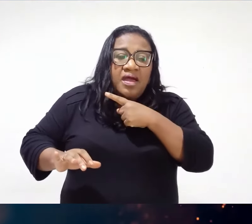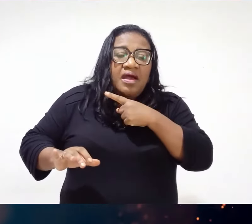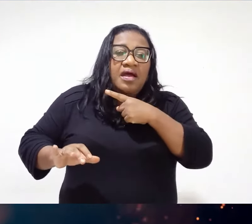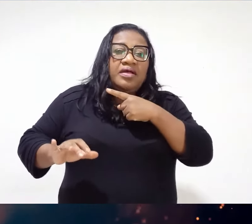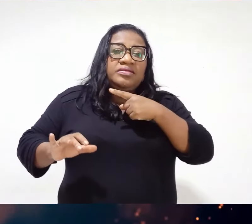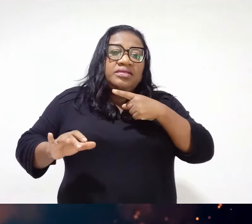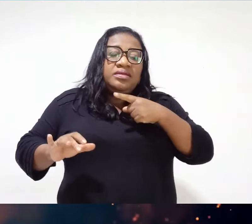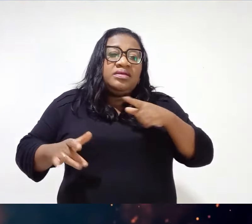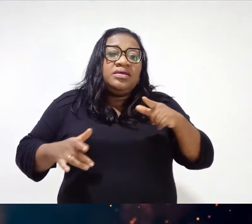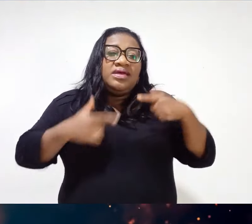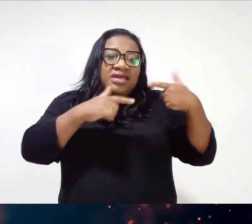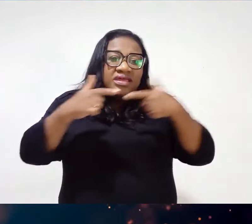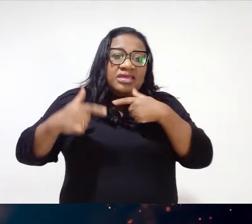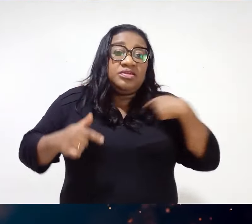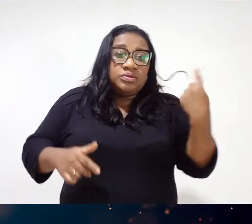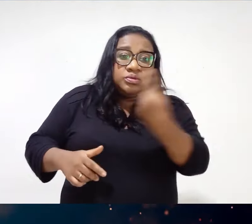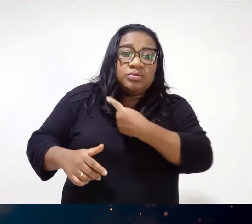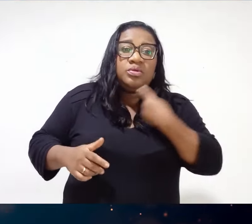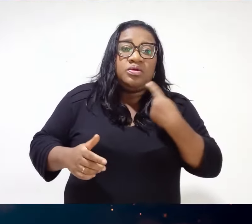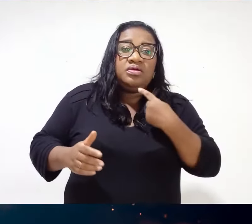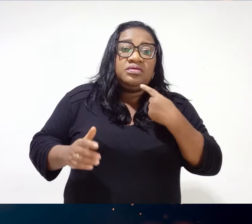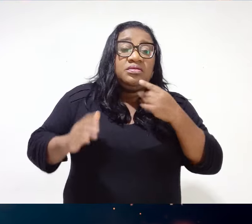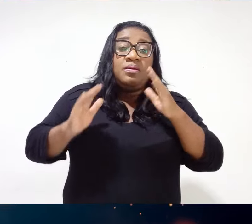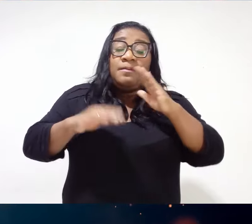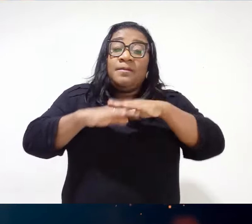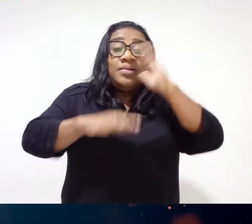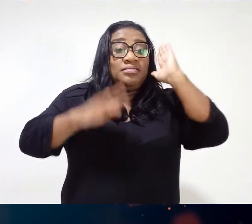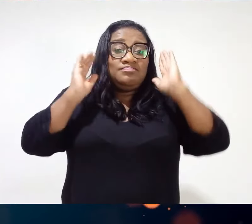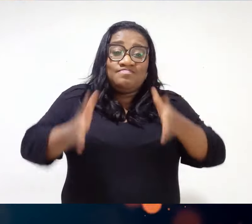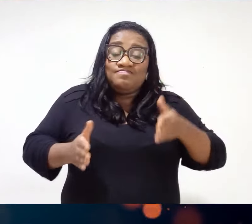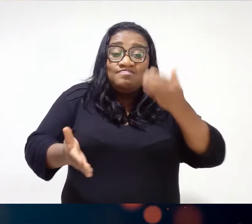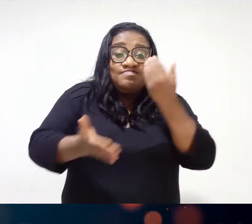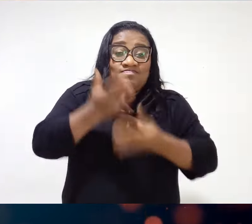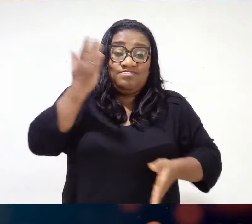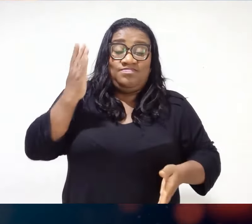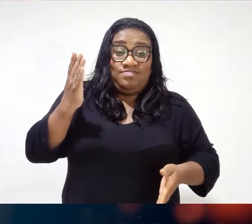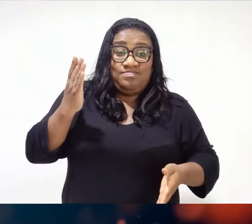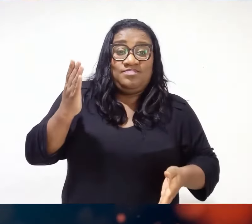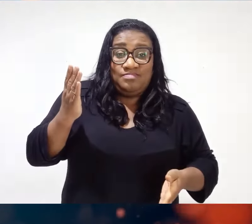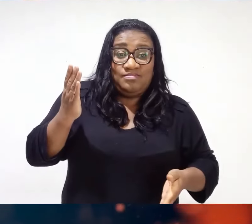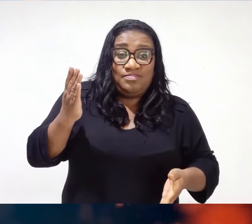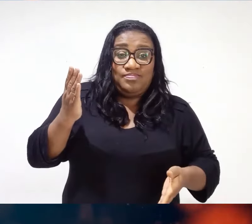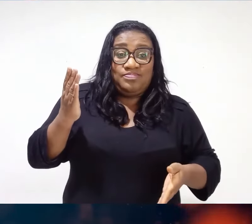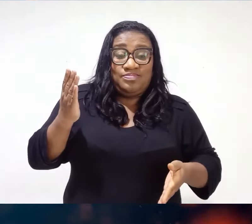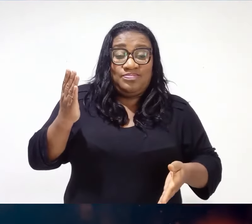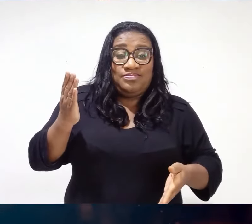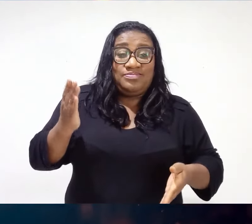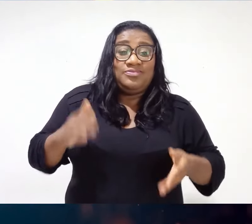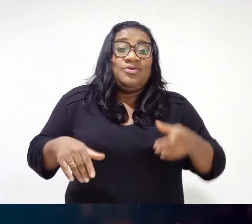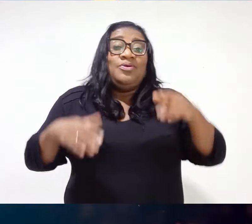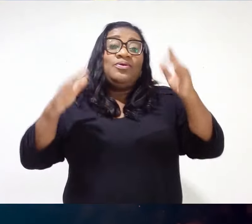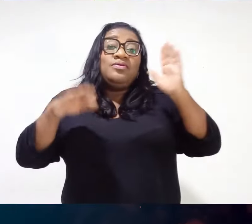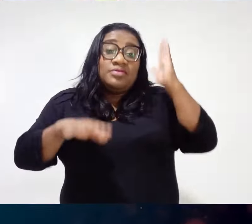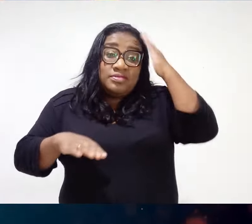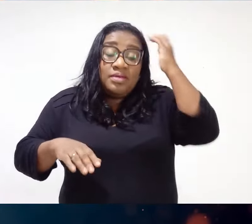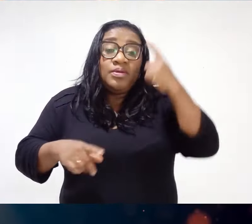vilipendiar, se lascou Se lascou bonito, tá ruim é pro capeta, irmão, sabe por quê?